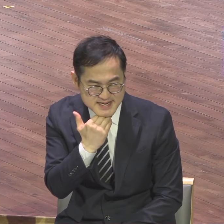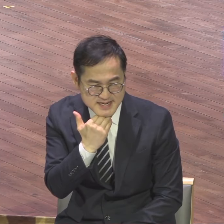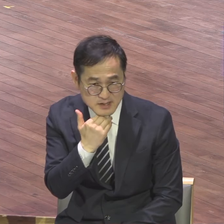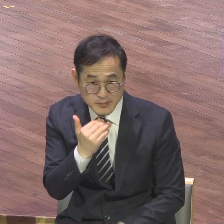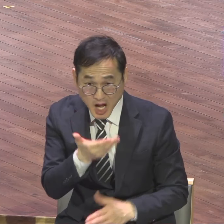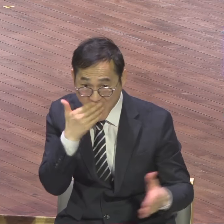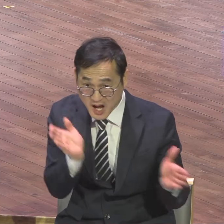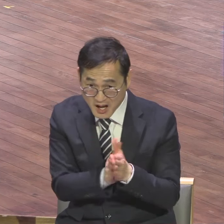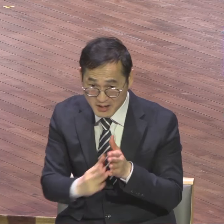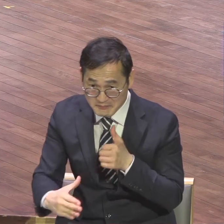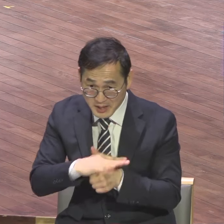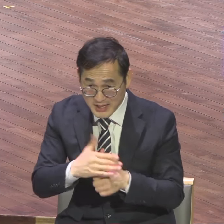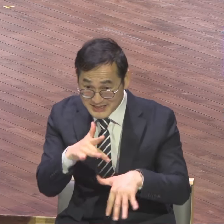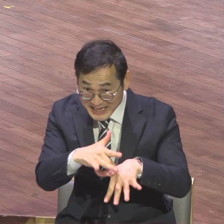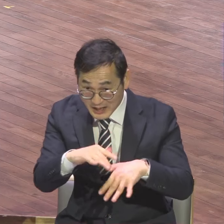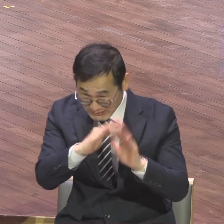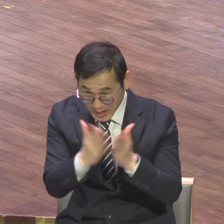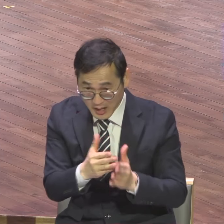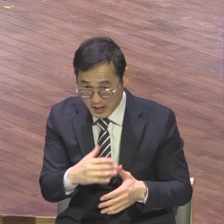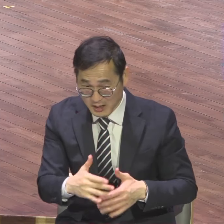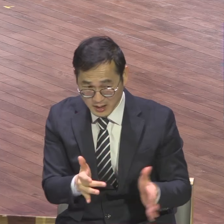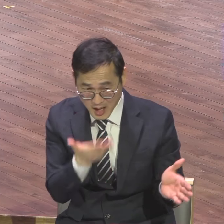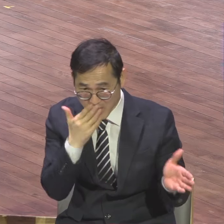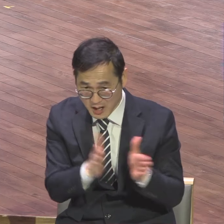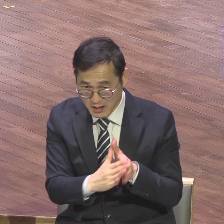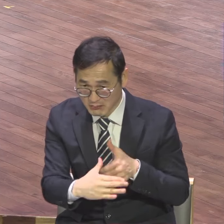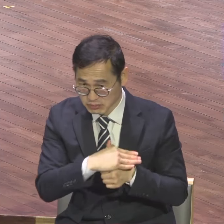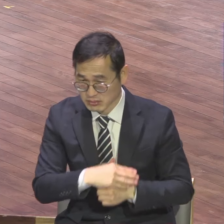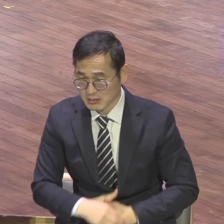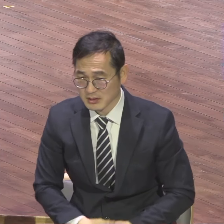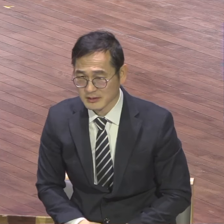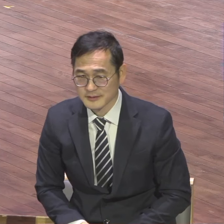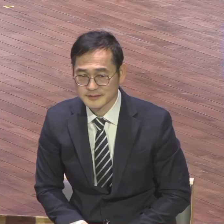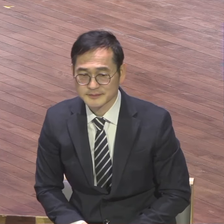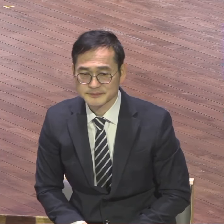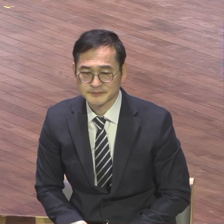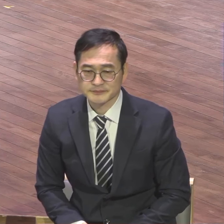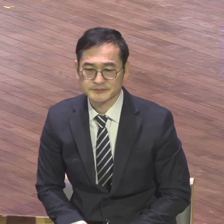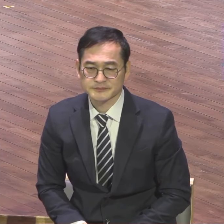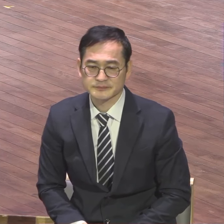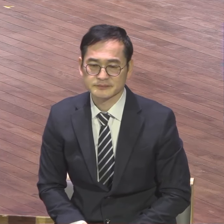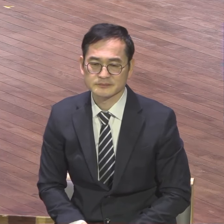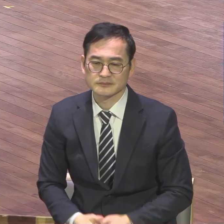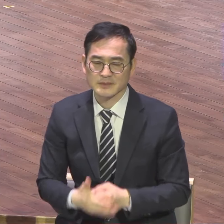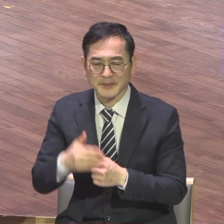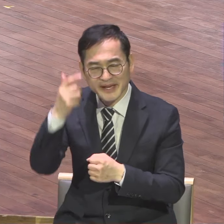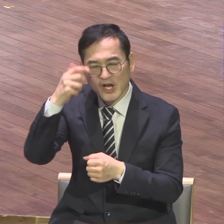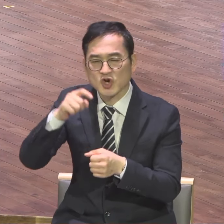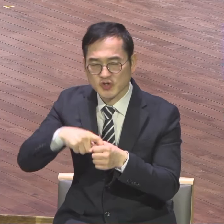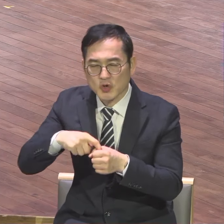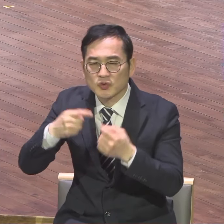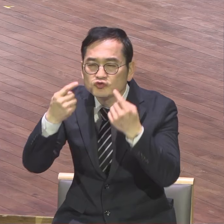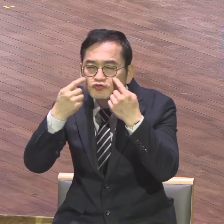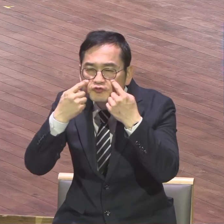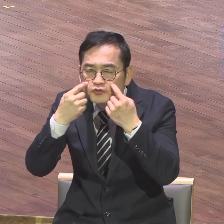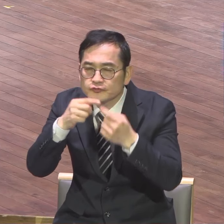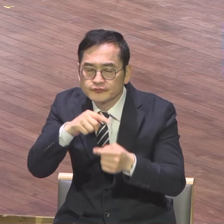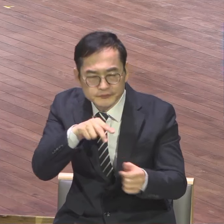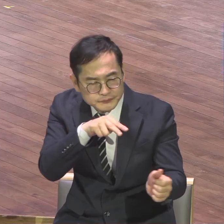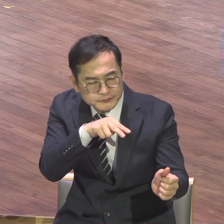잡히고 다 망해요 다 망해 다 잡혀 그래서 널 널 영적 해석하지 마라고 영적으로 바울이 그렇기 때문에